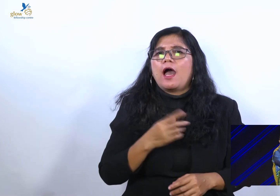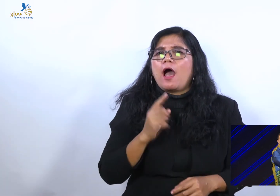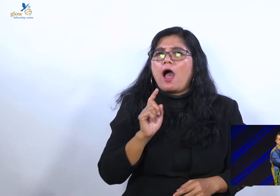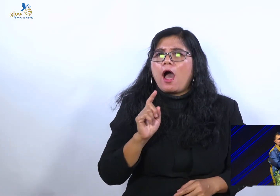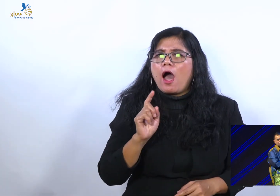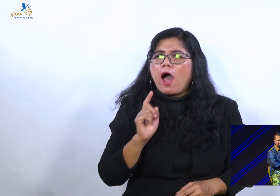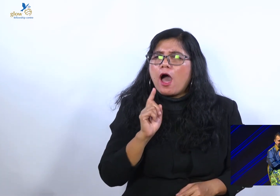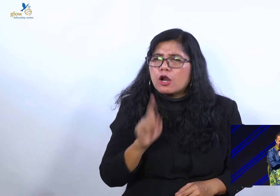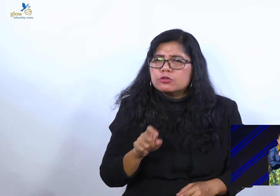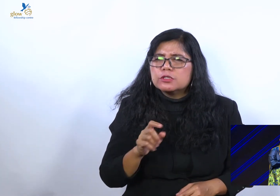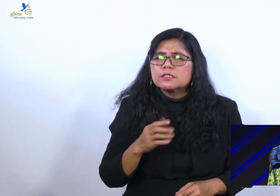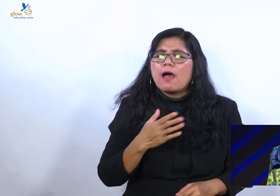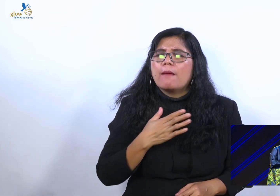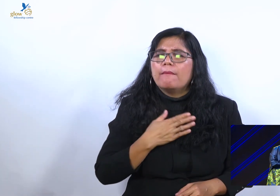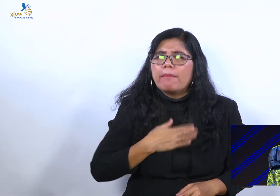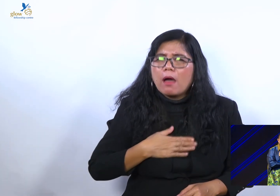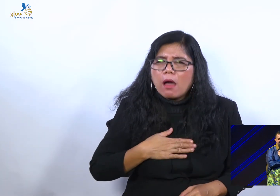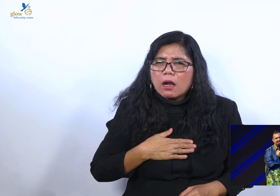Daud dikutuk.